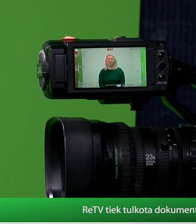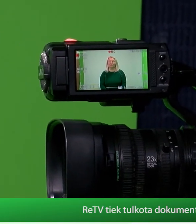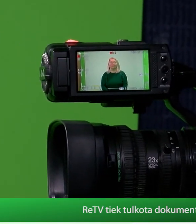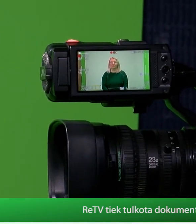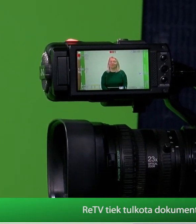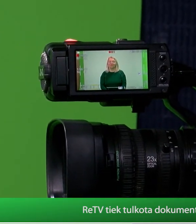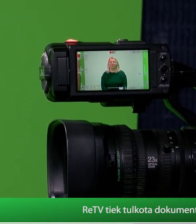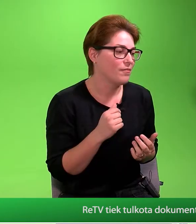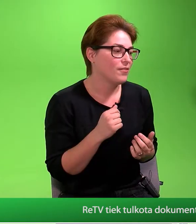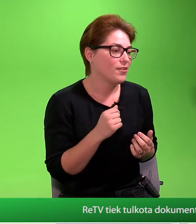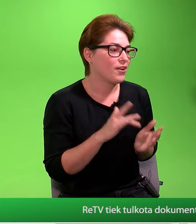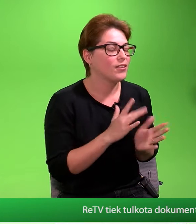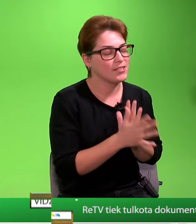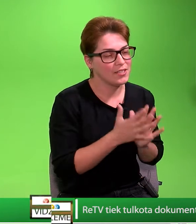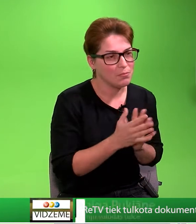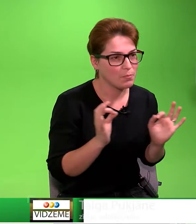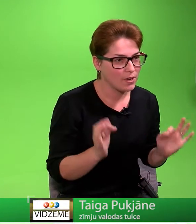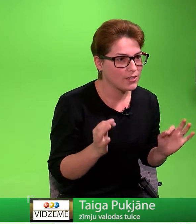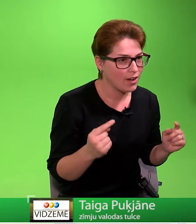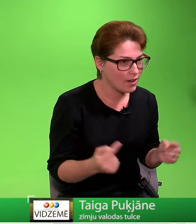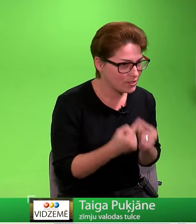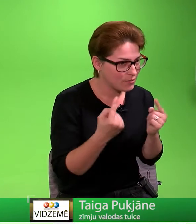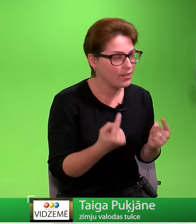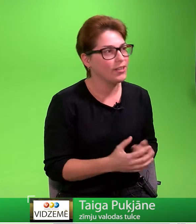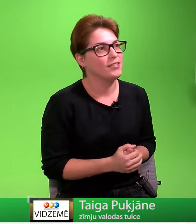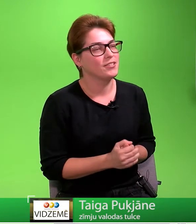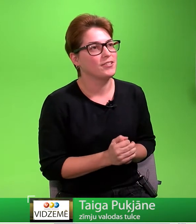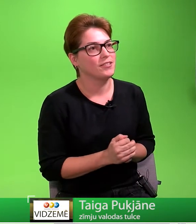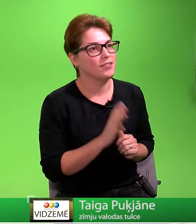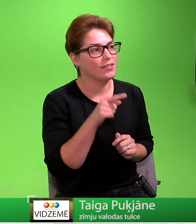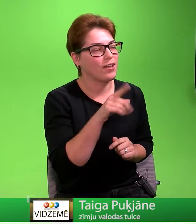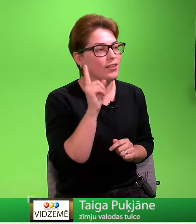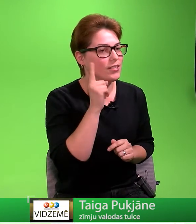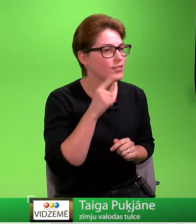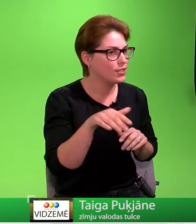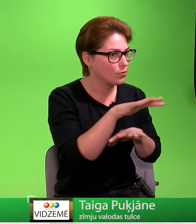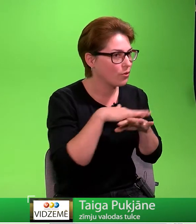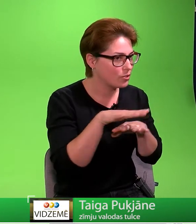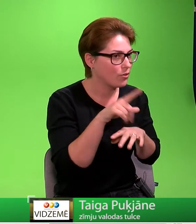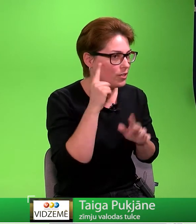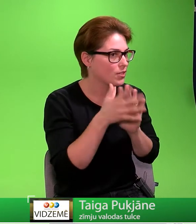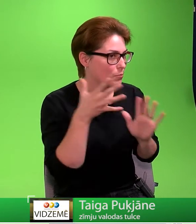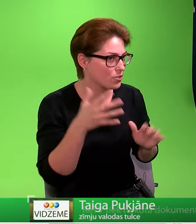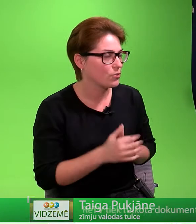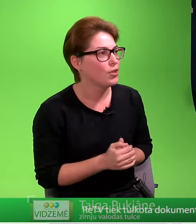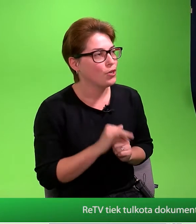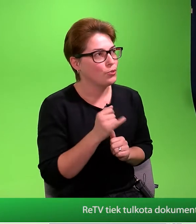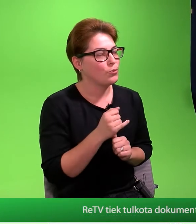Jāpadomā bija, kādas zīmes pareizākās izvēlēties, lai tā, lai nedzirdīgu auditoriju saprastu. Jo,